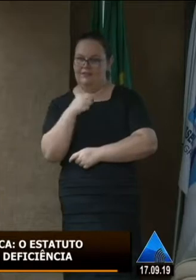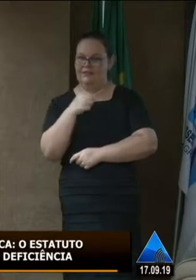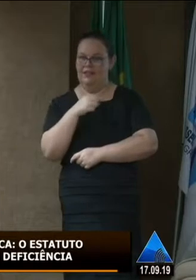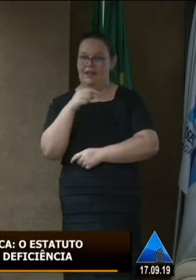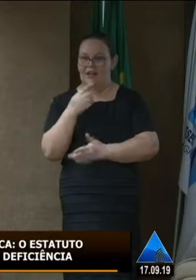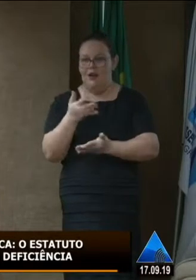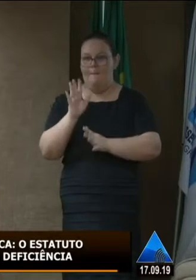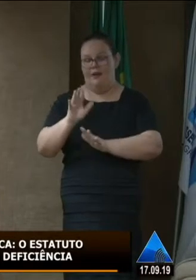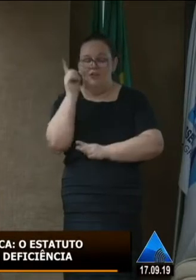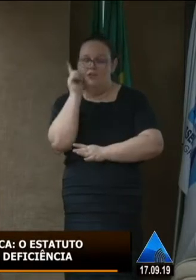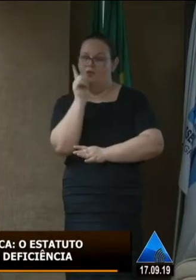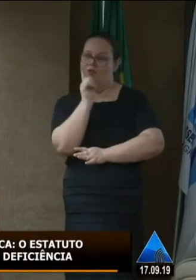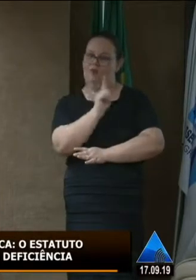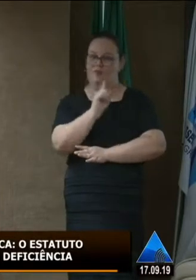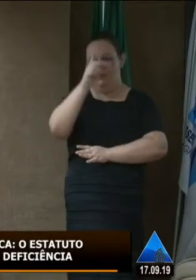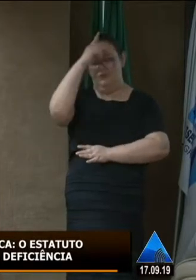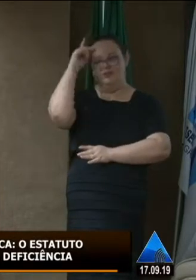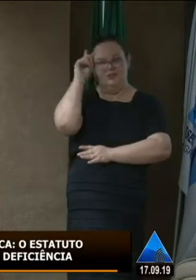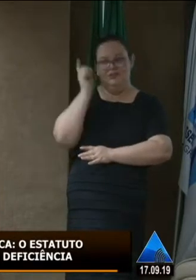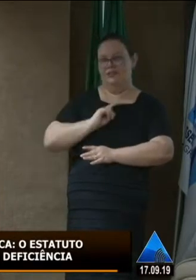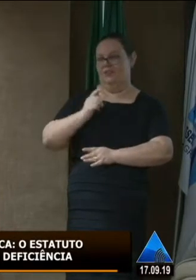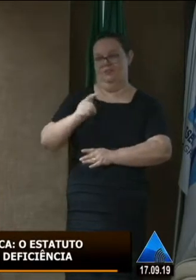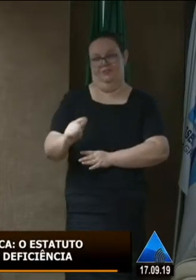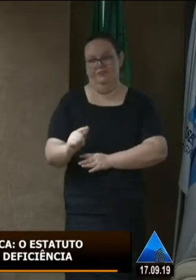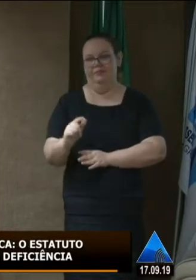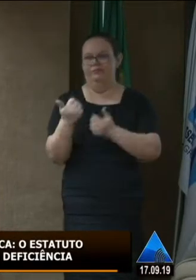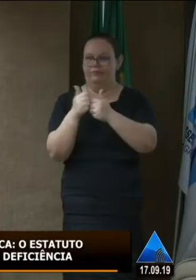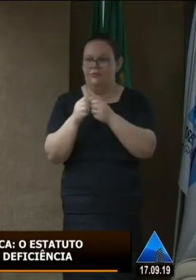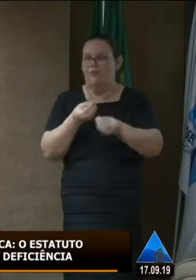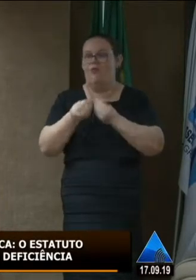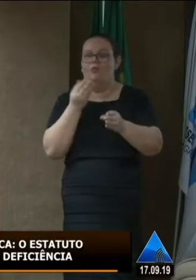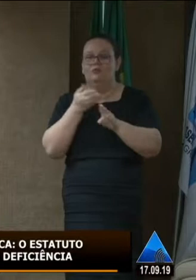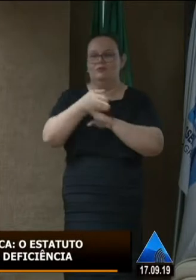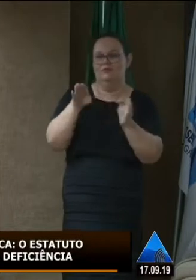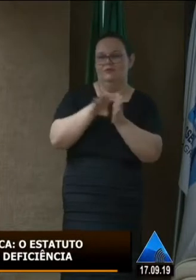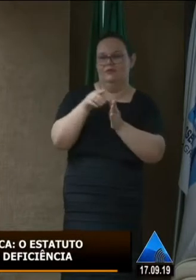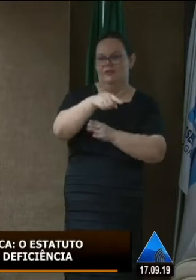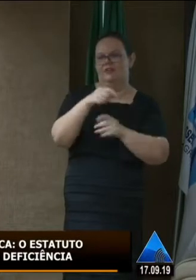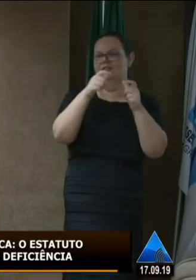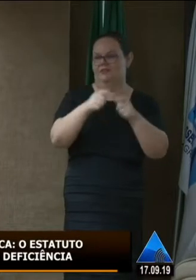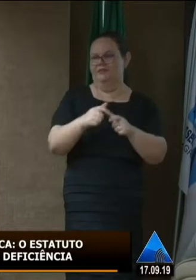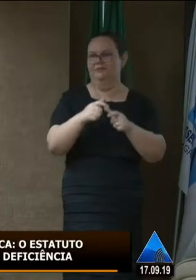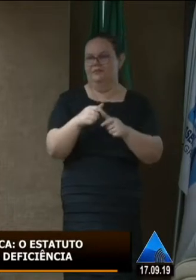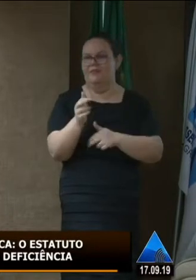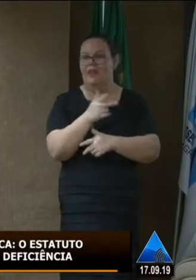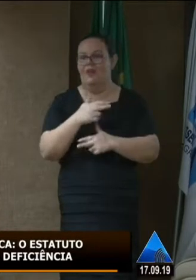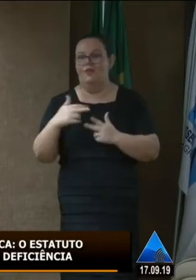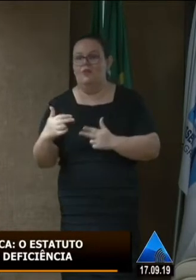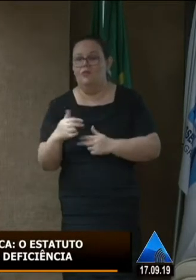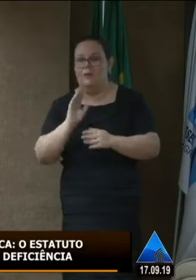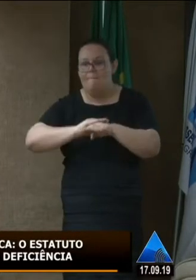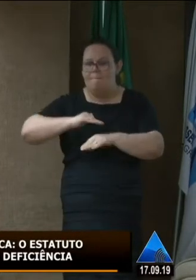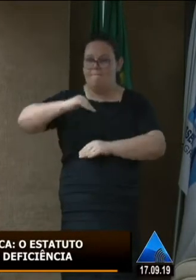dispor de um transporte para essa criança vir à capital para ter esse tipo de atendimento. Então são coisas que estão para além da educação.